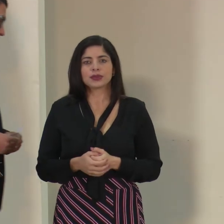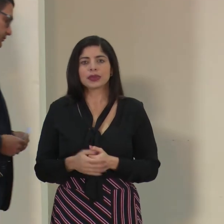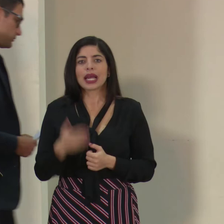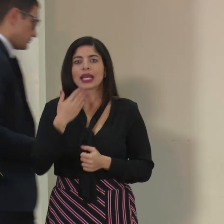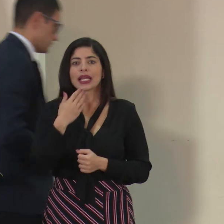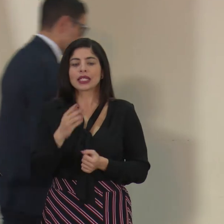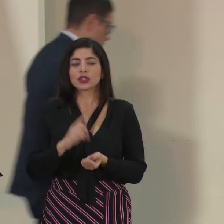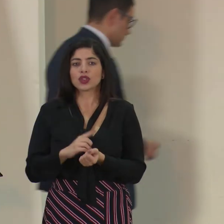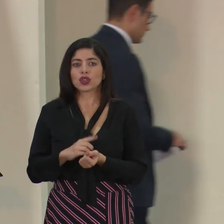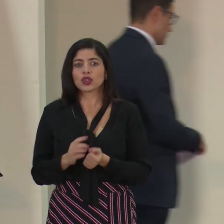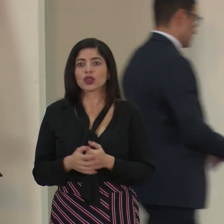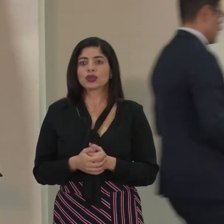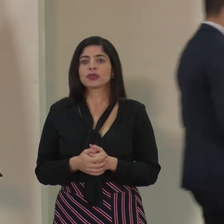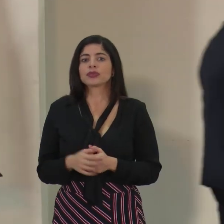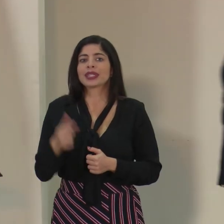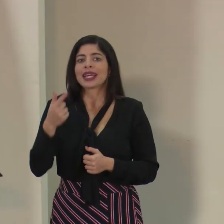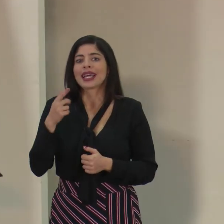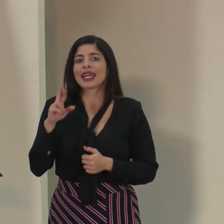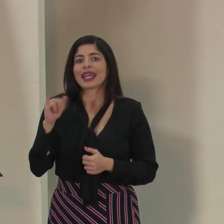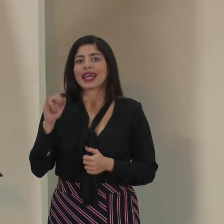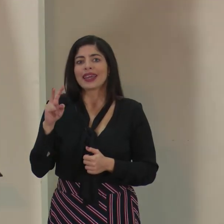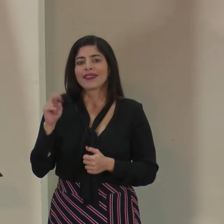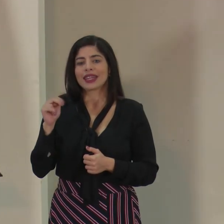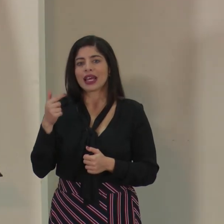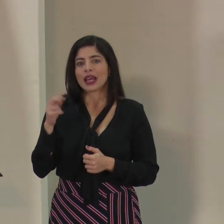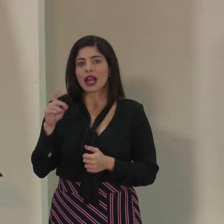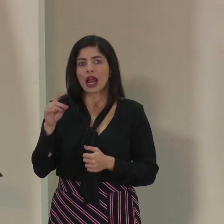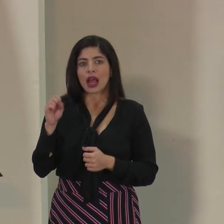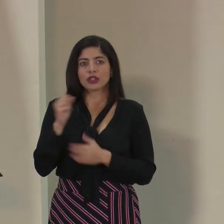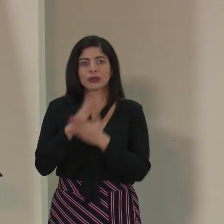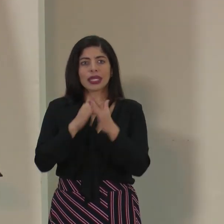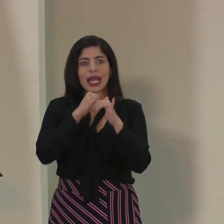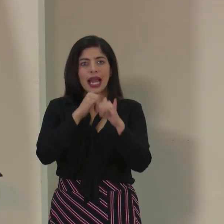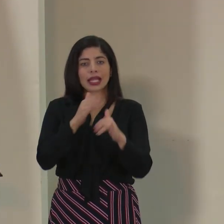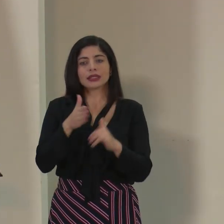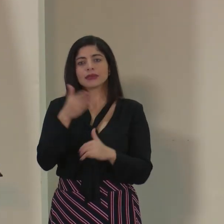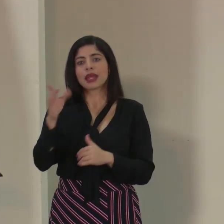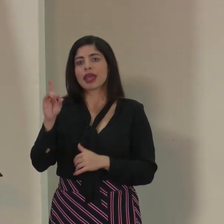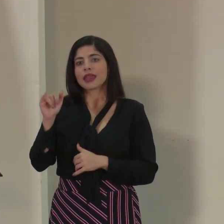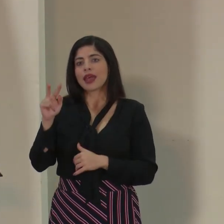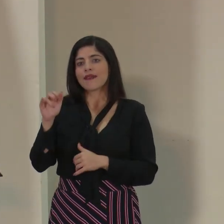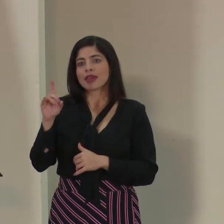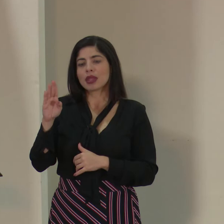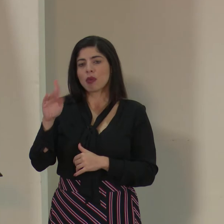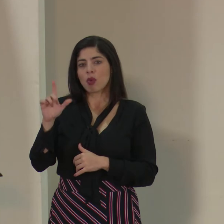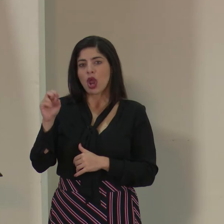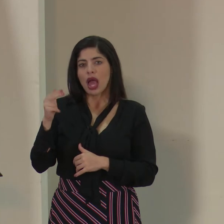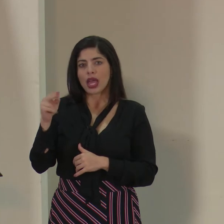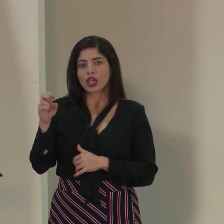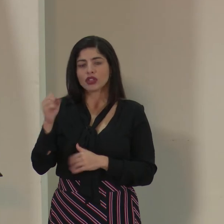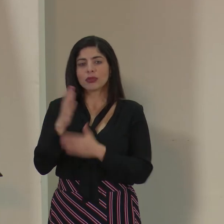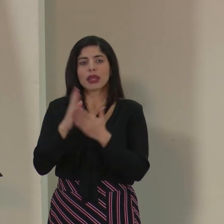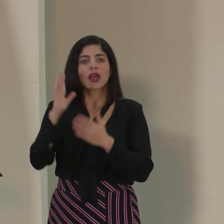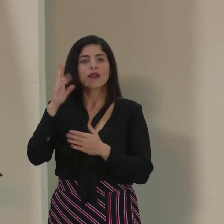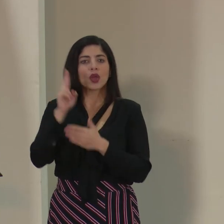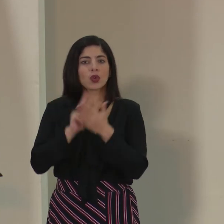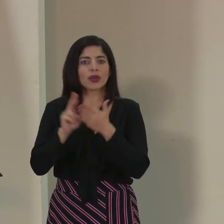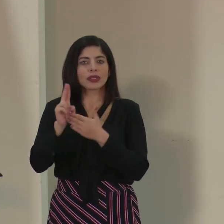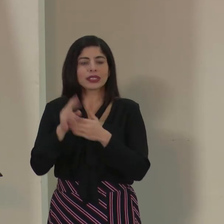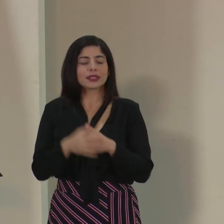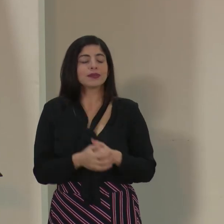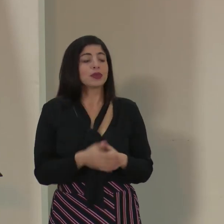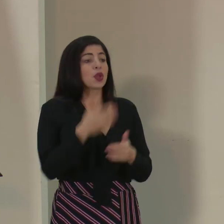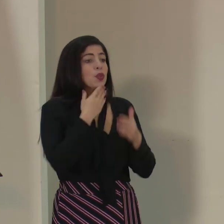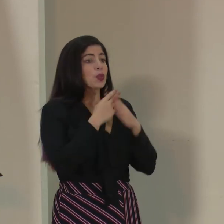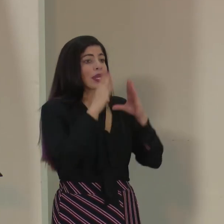Gracias, doctor. El Greivin Granados, de Diario Extra, después David Bolaños, de Radio Universidad. Buenas tardes,